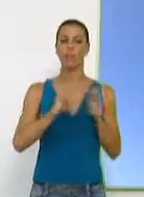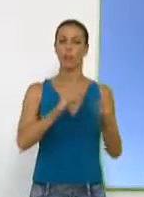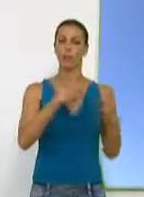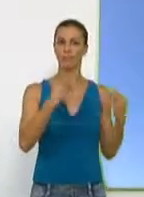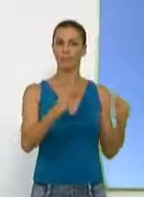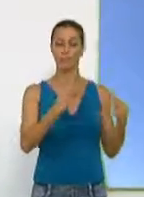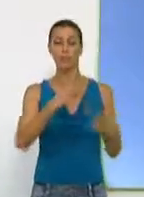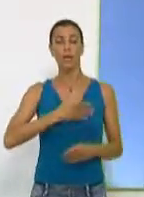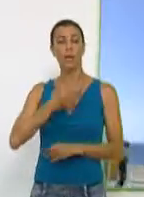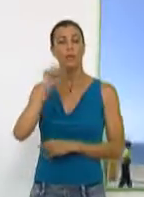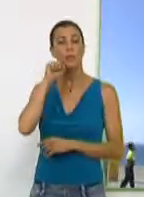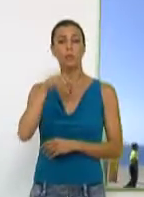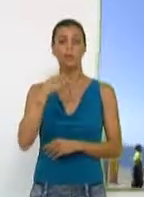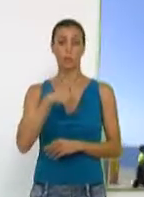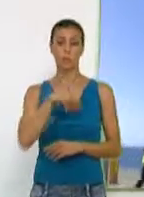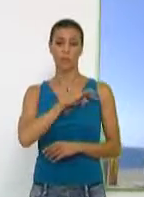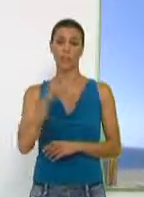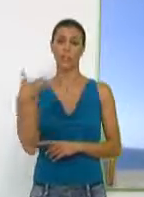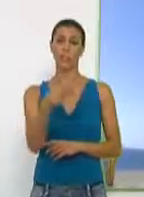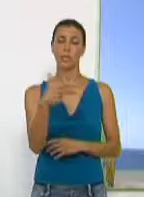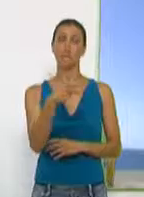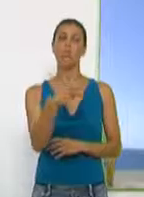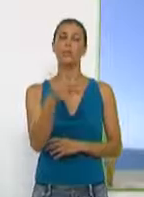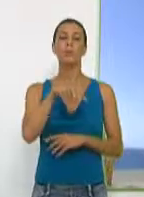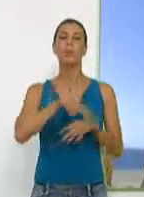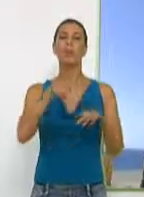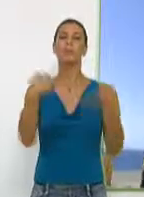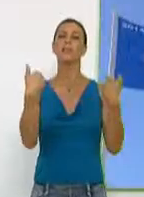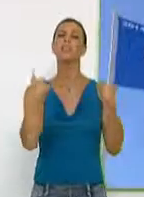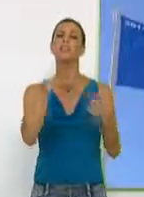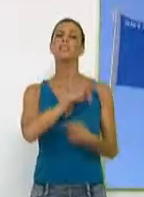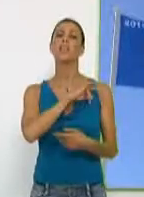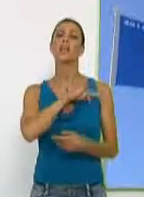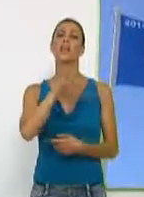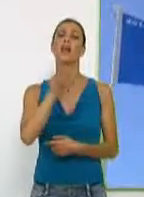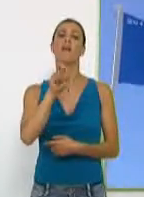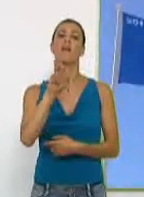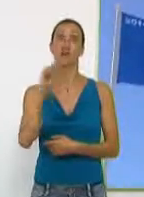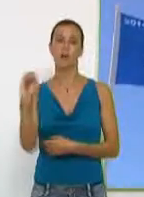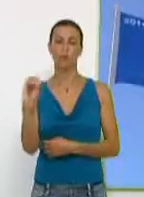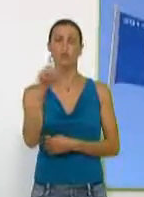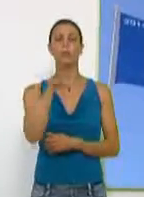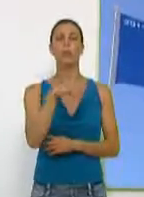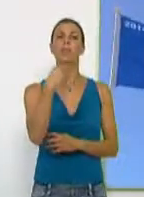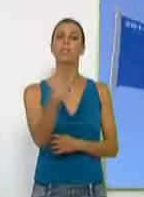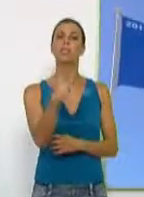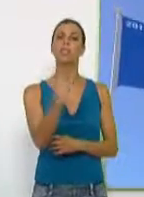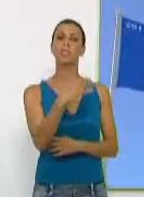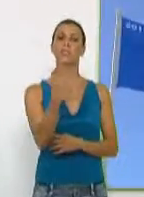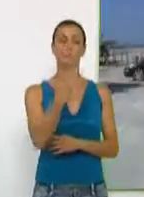las citadas riberas. La alcaldesa de Motril, Luisa García Chamorro, el edil de playas, Nicolás Navarro y la presidenta de la entidad local